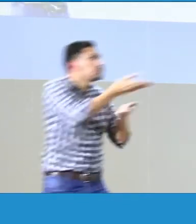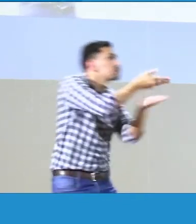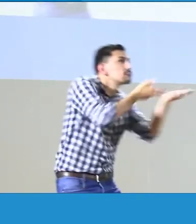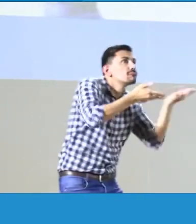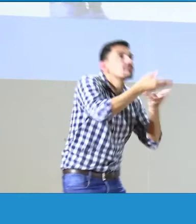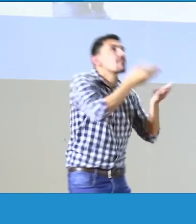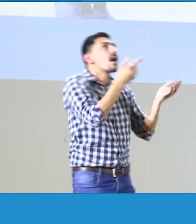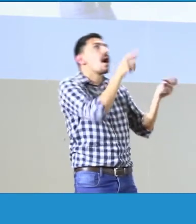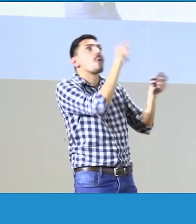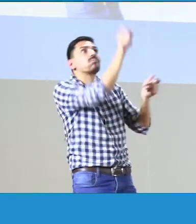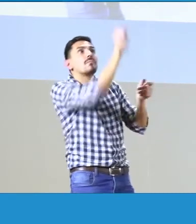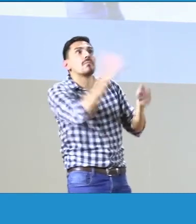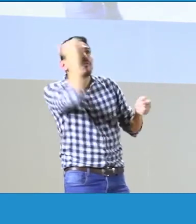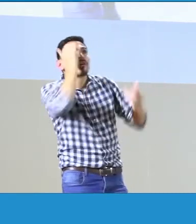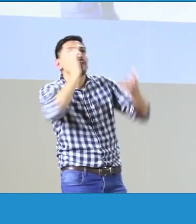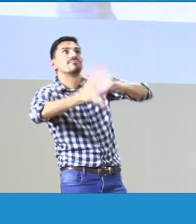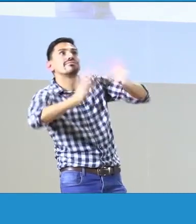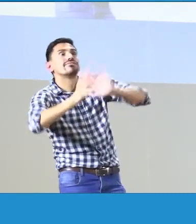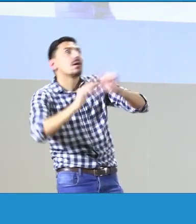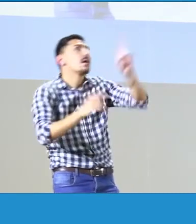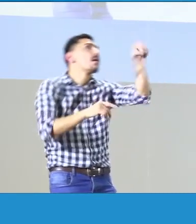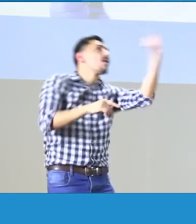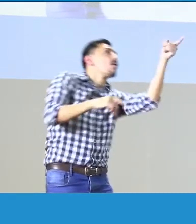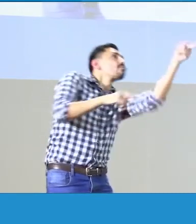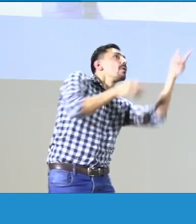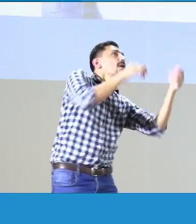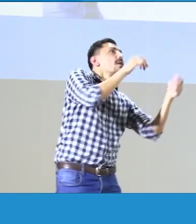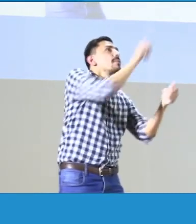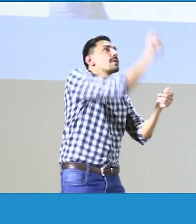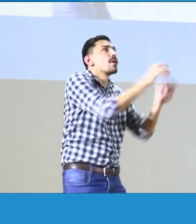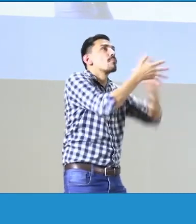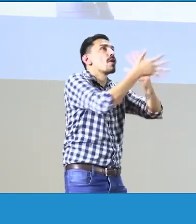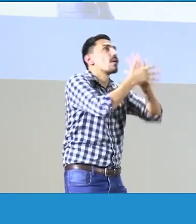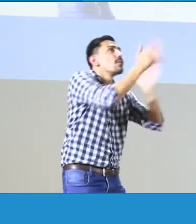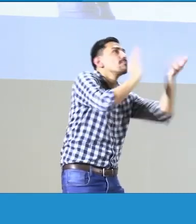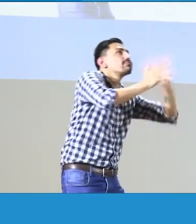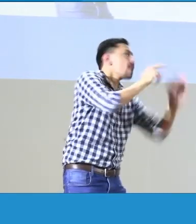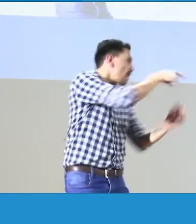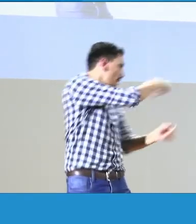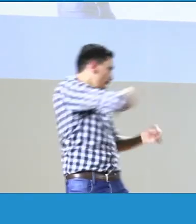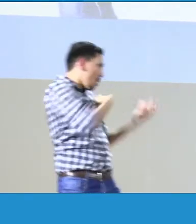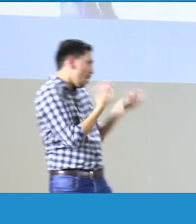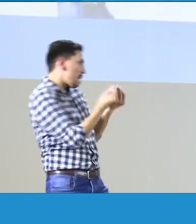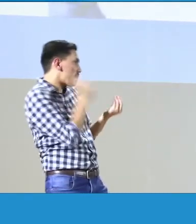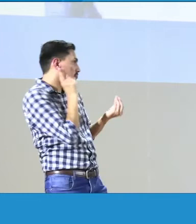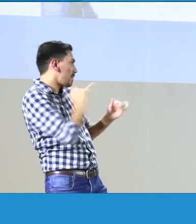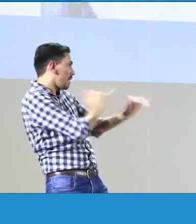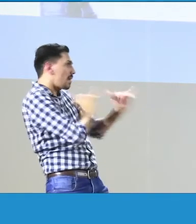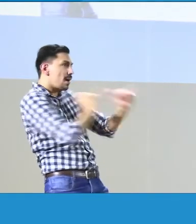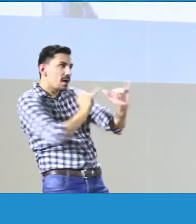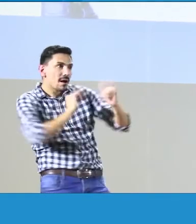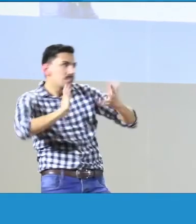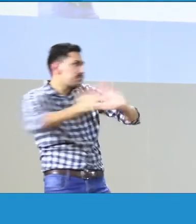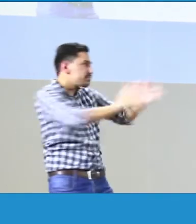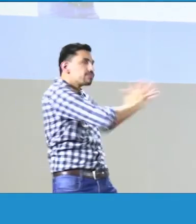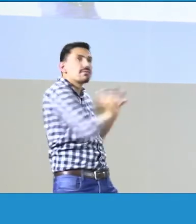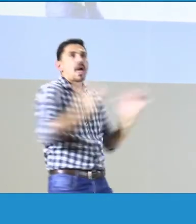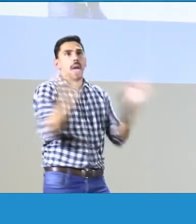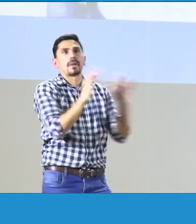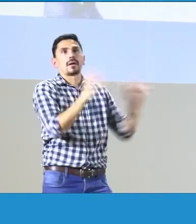Entonces, si yo ingreso a una institución, los docentes deben saber lengua de señas, debo tener modelos lingüísticos, y voy a